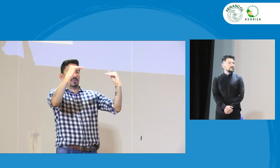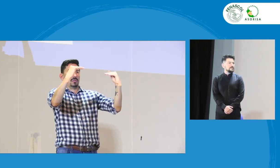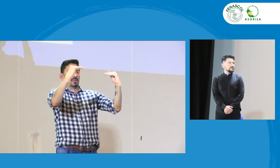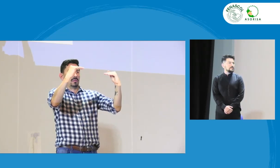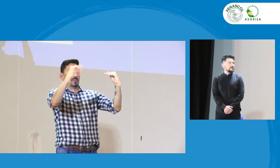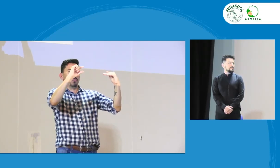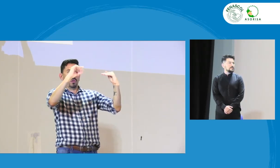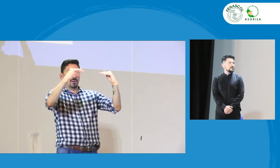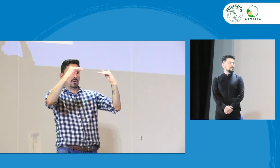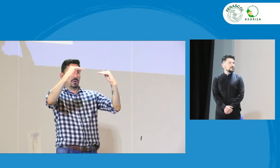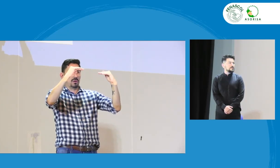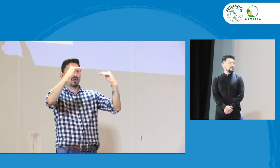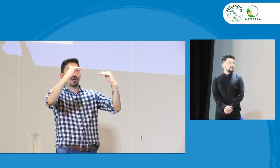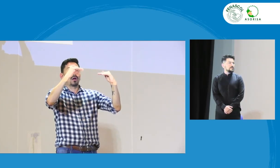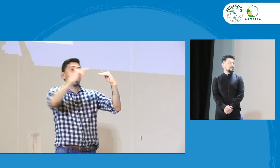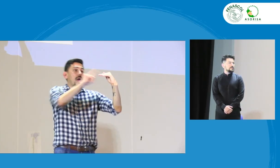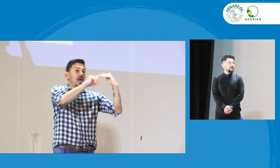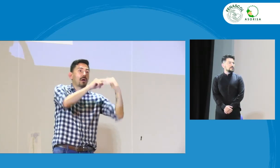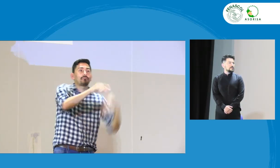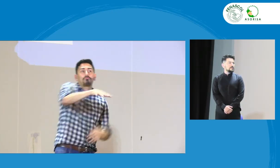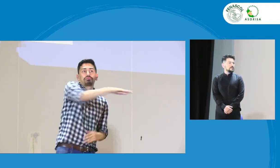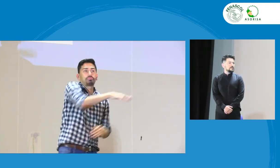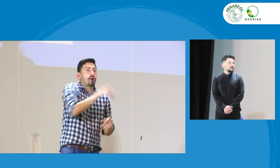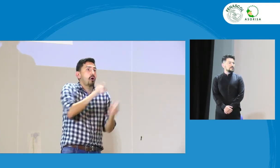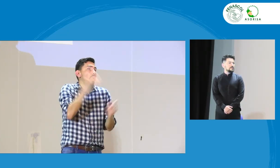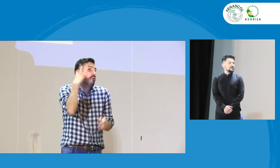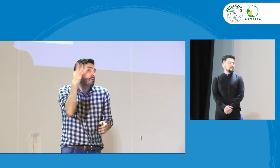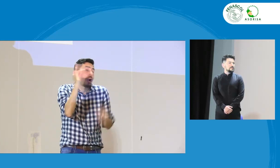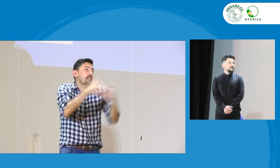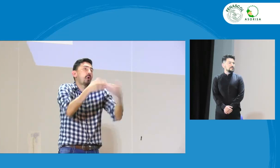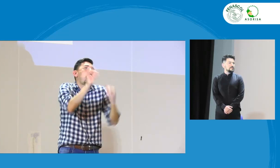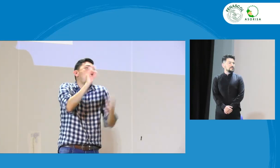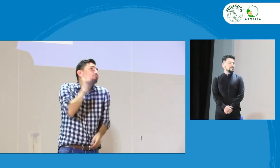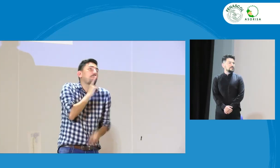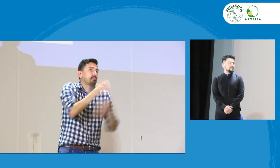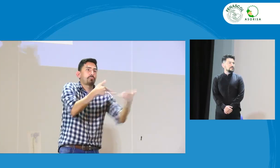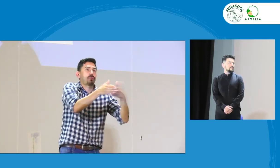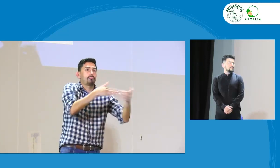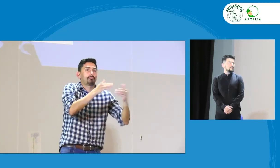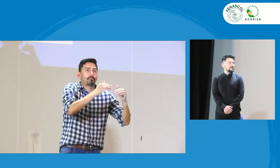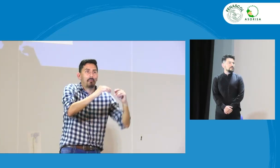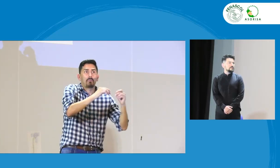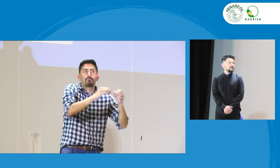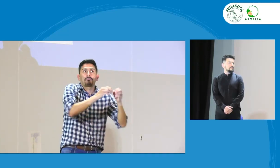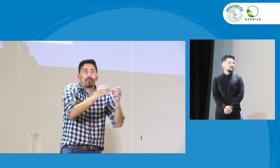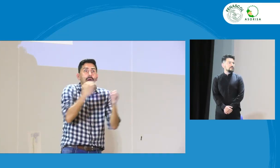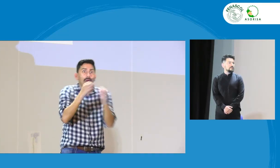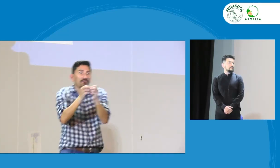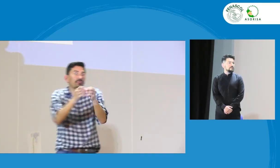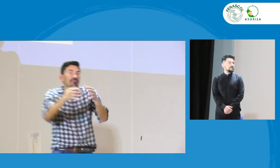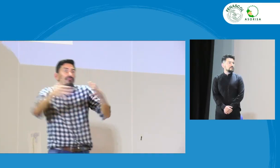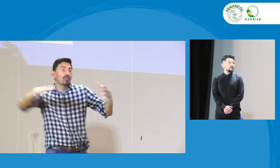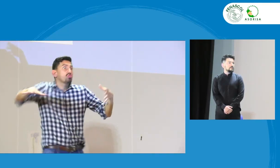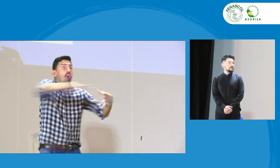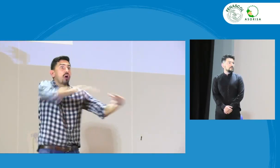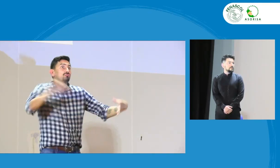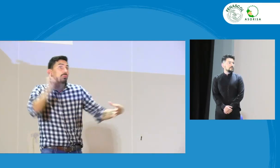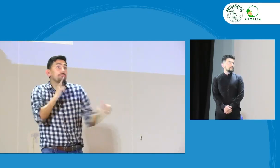allí para las personas sordas, obviamente, ese 49 pueden ser también personas sordas, oyentes, pero